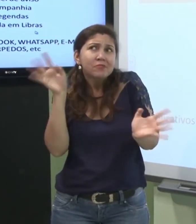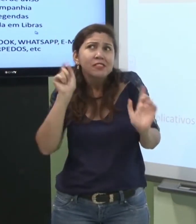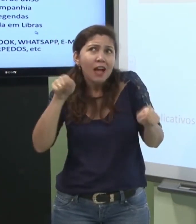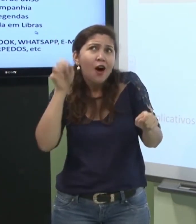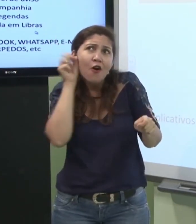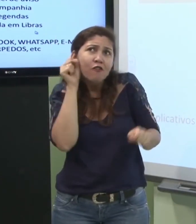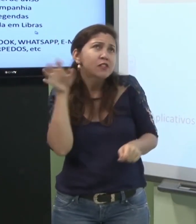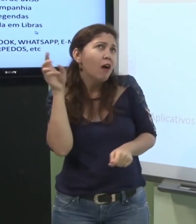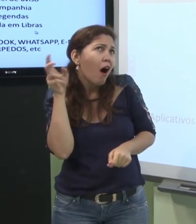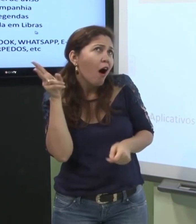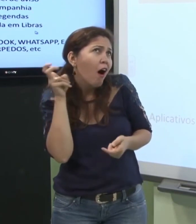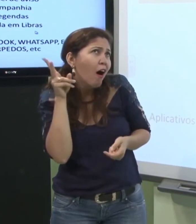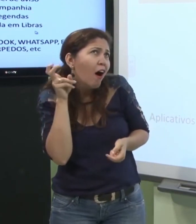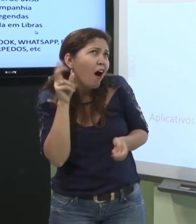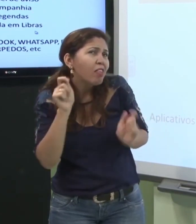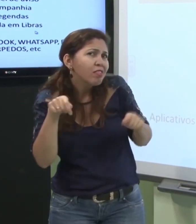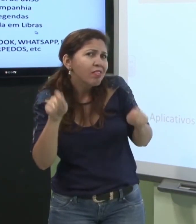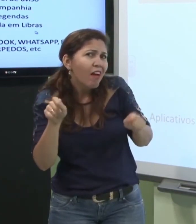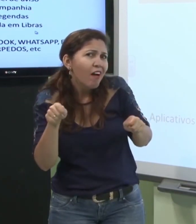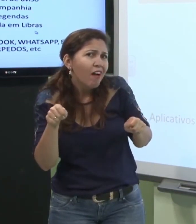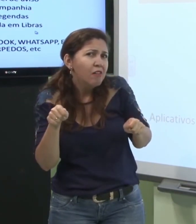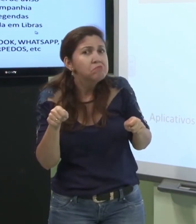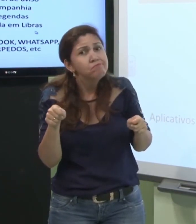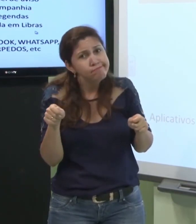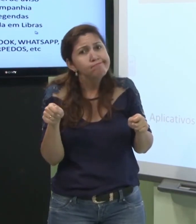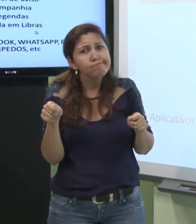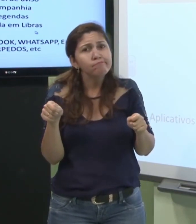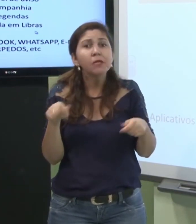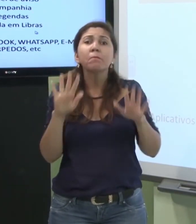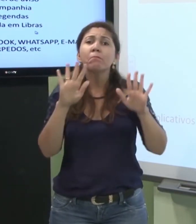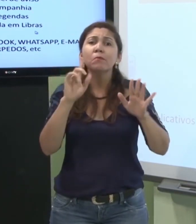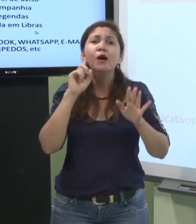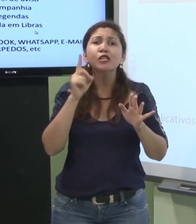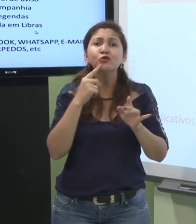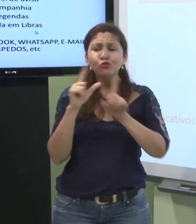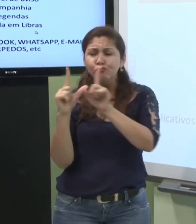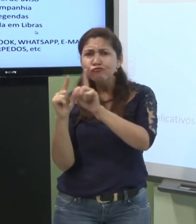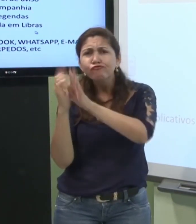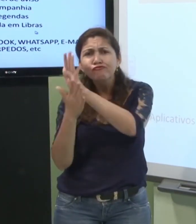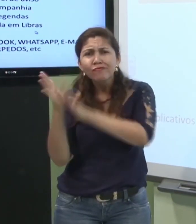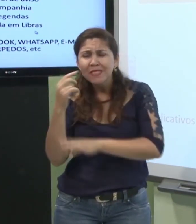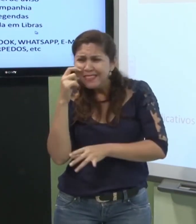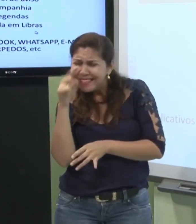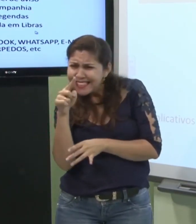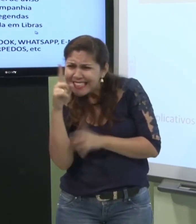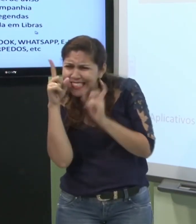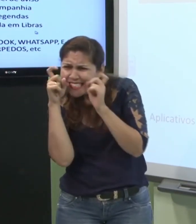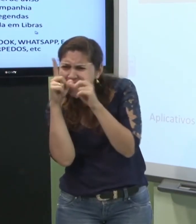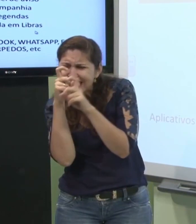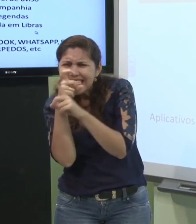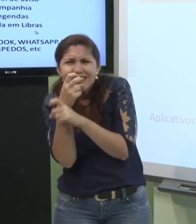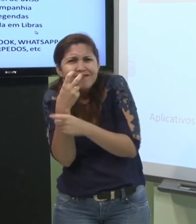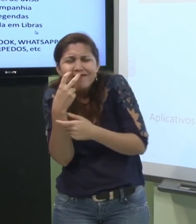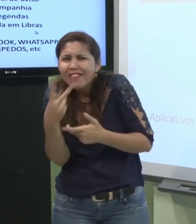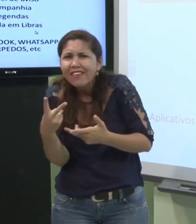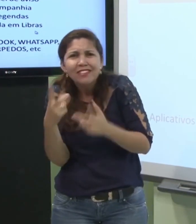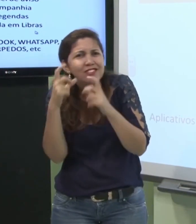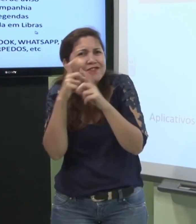para o surdo, não é importante. Para o surdo, importante é o sinal. Aí não fica claro os sinais quando o